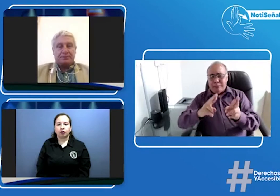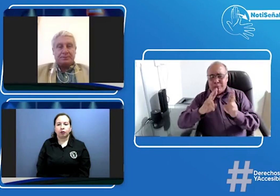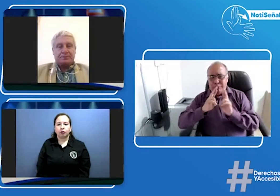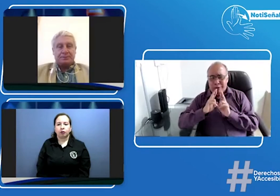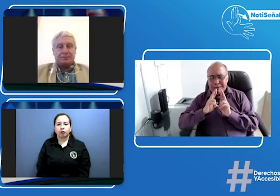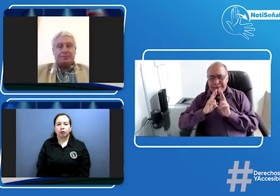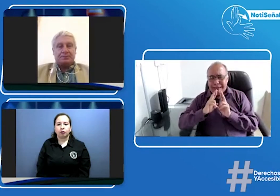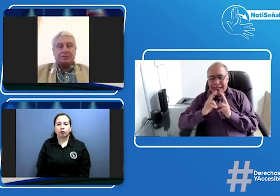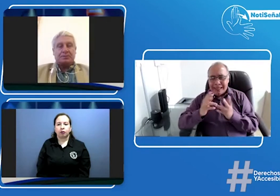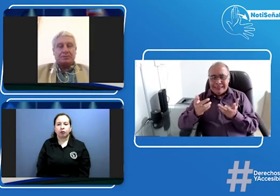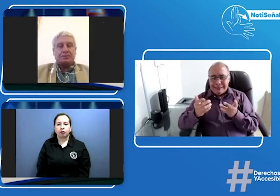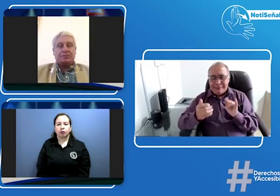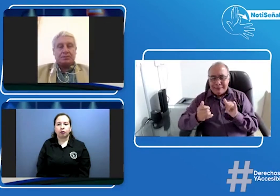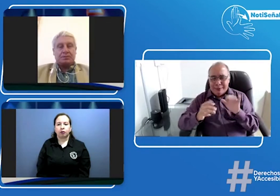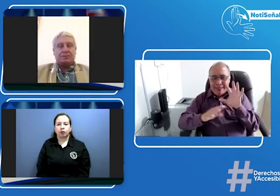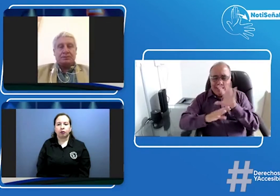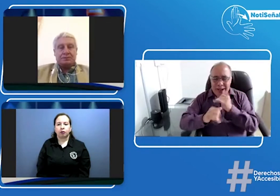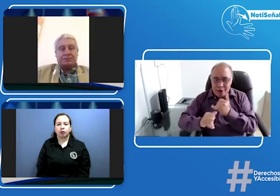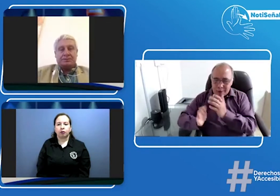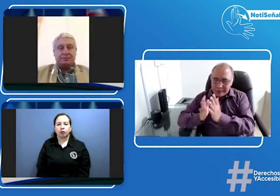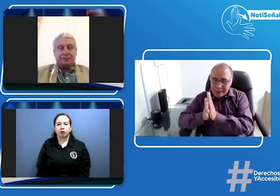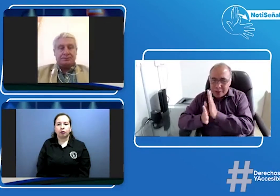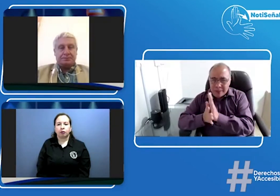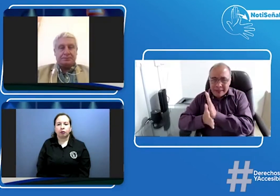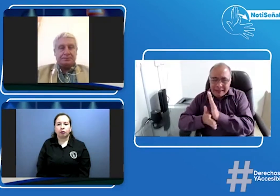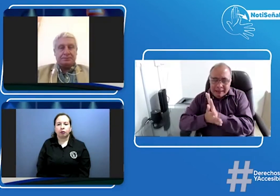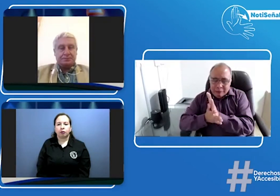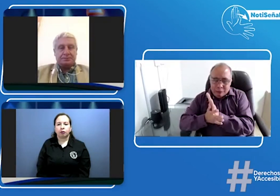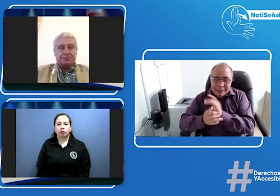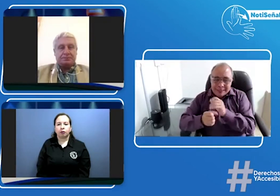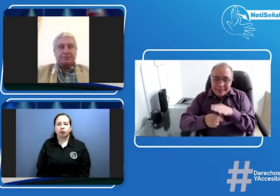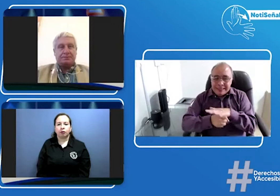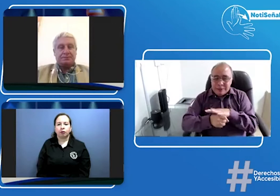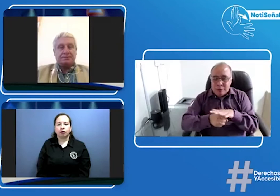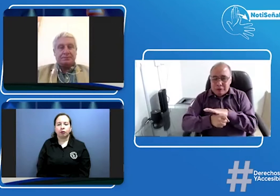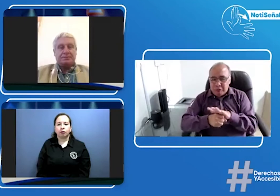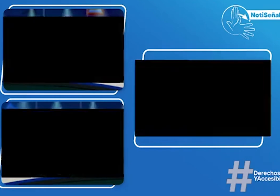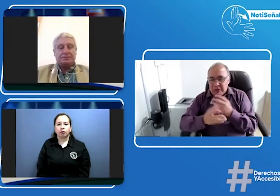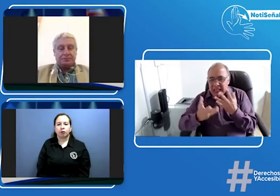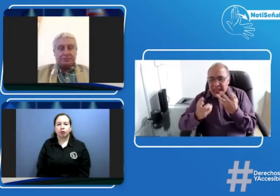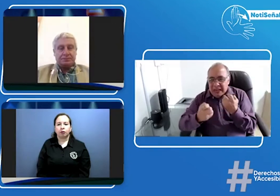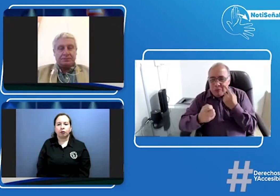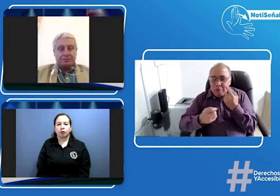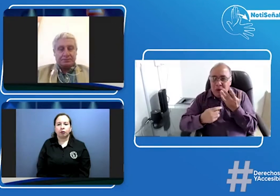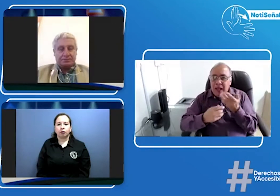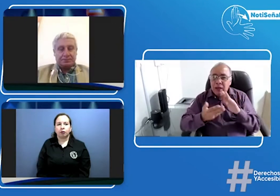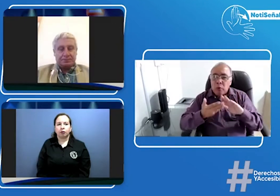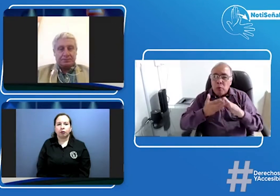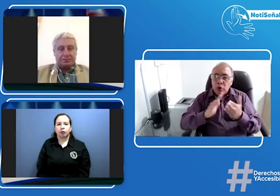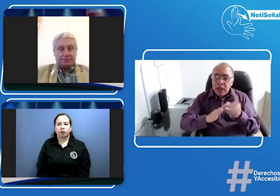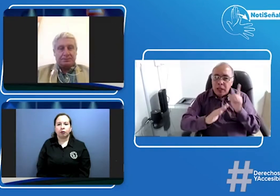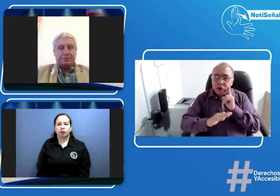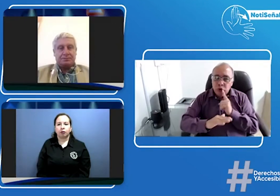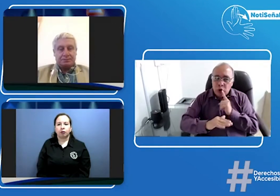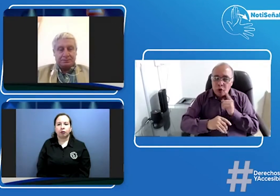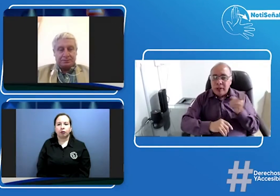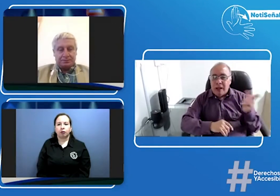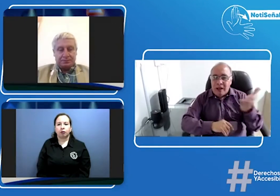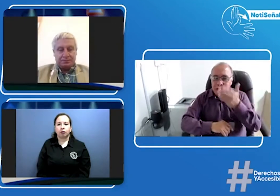y la respuesta que me dieron pues no tenía nada que ver porque me comentaron fue otra cosa totalmente diferente justamente